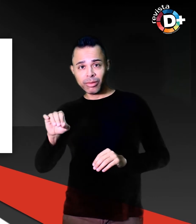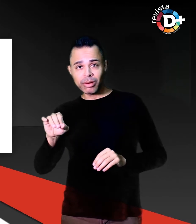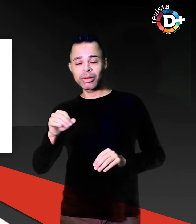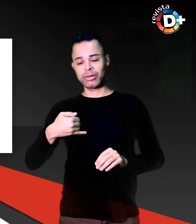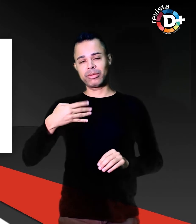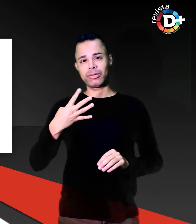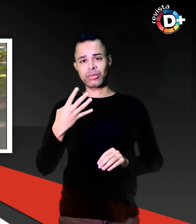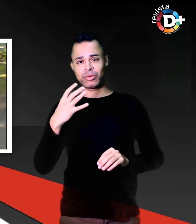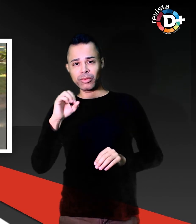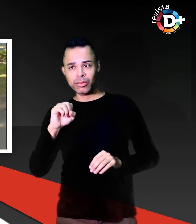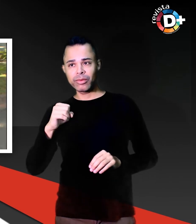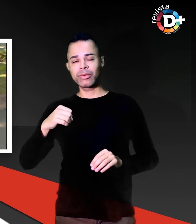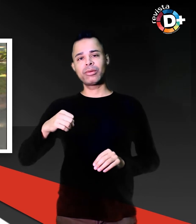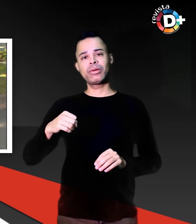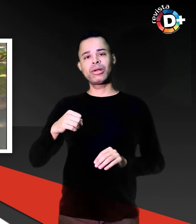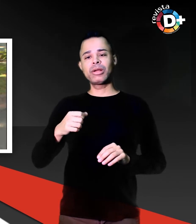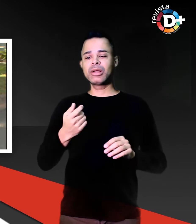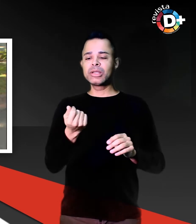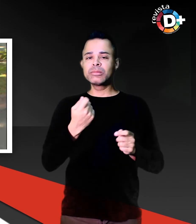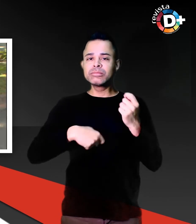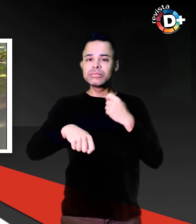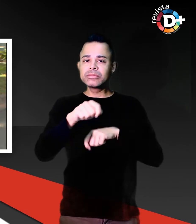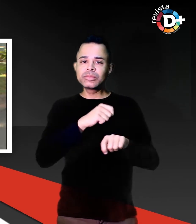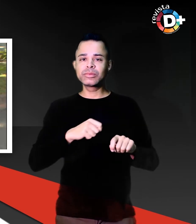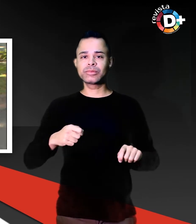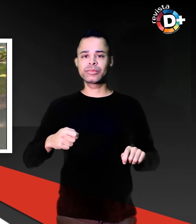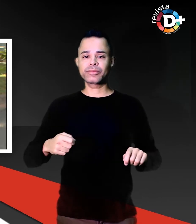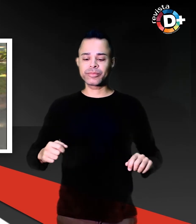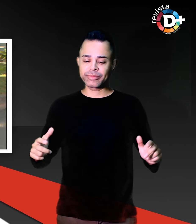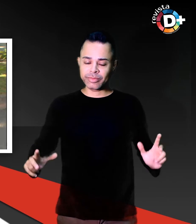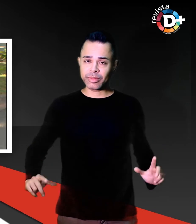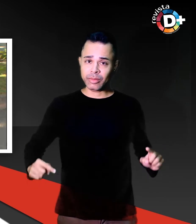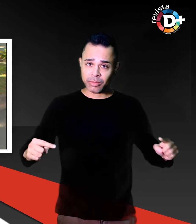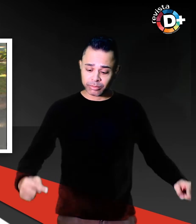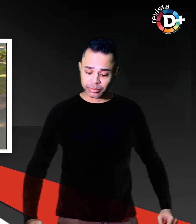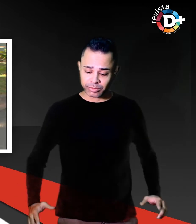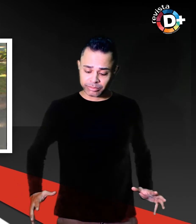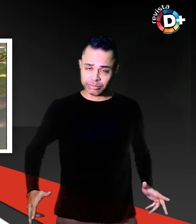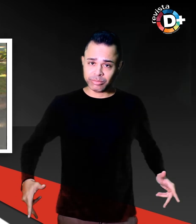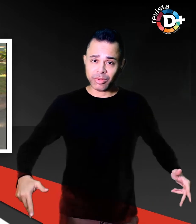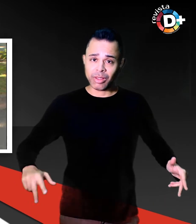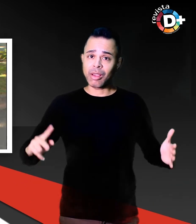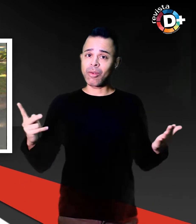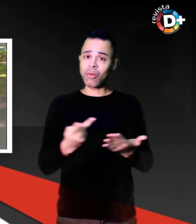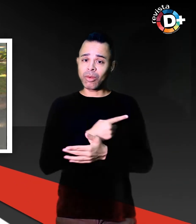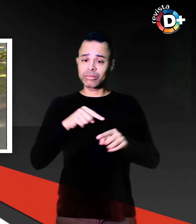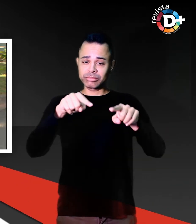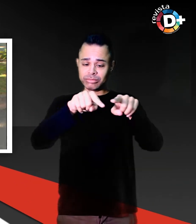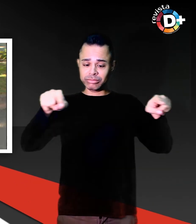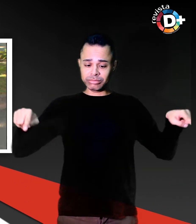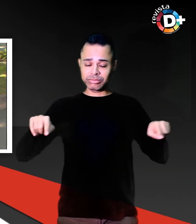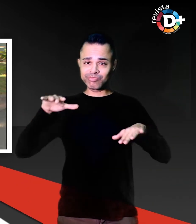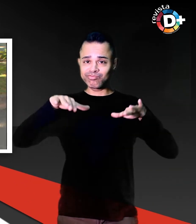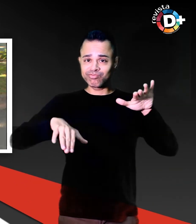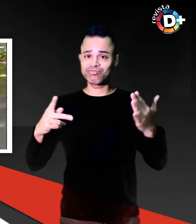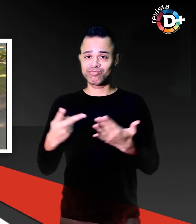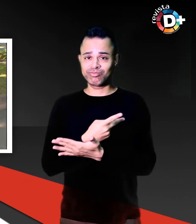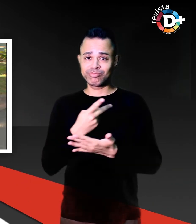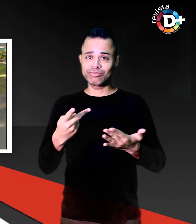paraplégico há 18 anos devido a um acidente na piscina criou o projeto Multa Moral para a